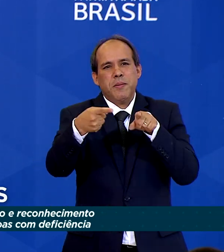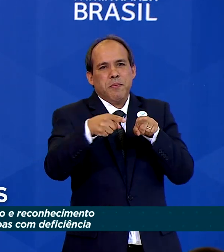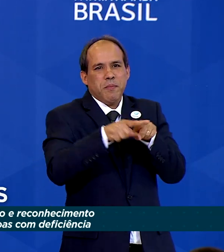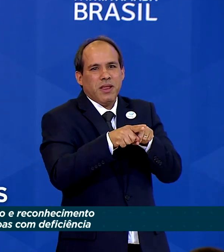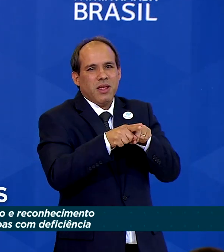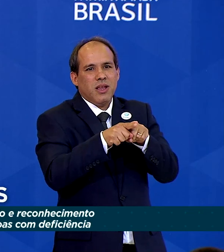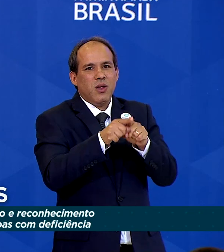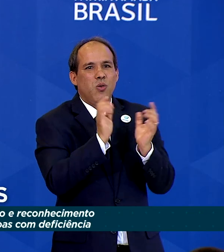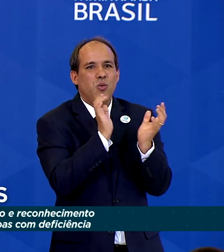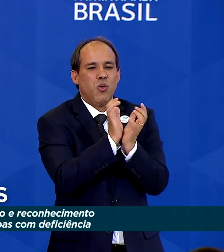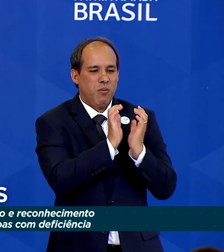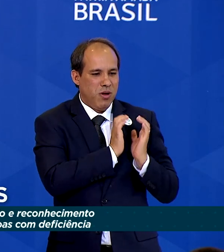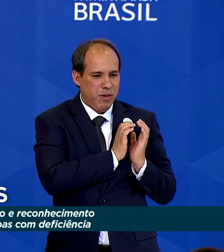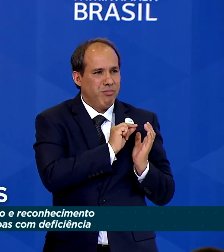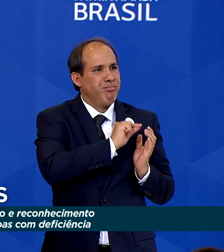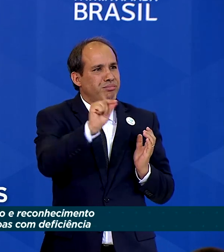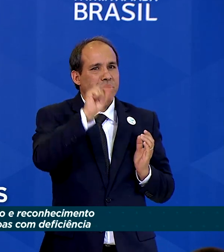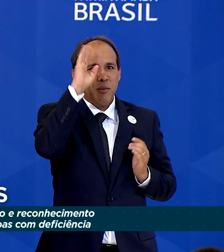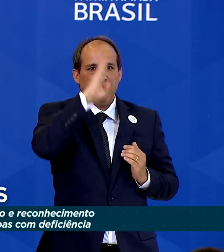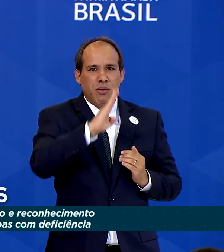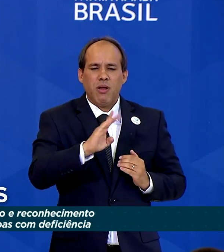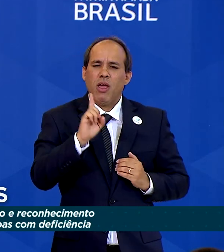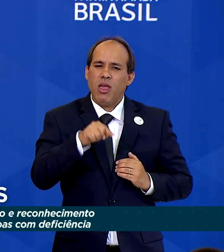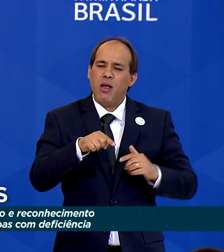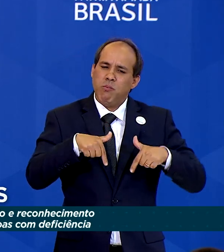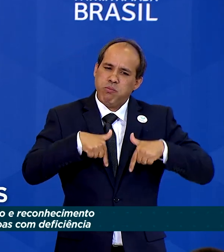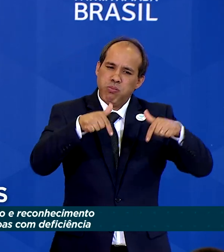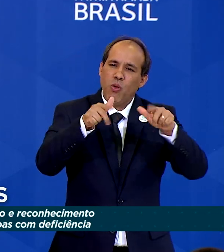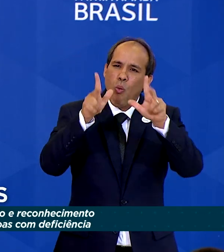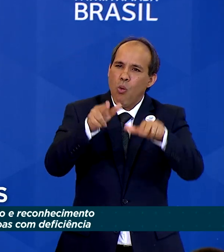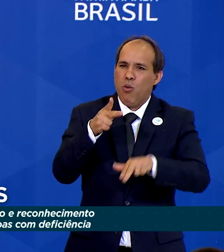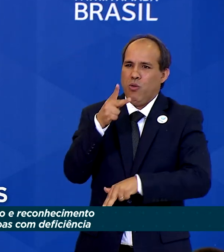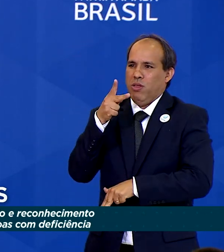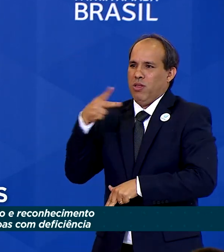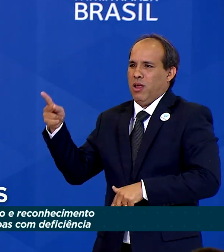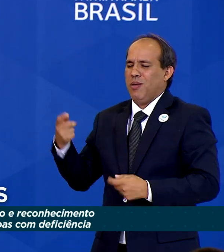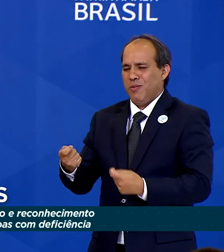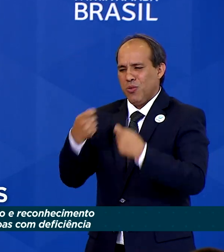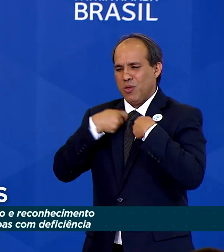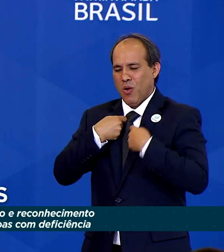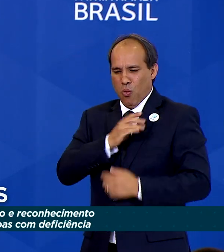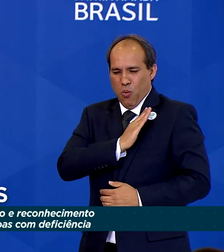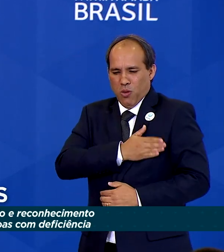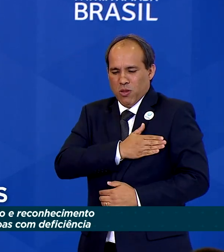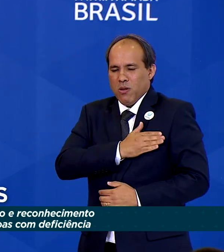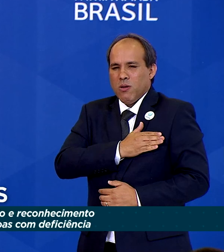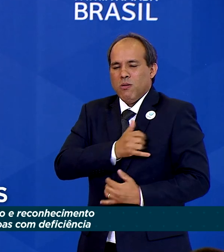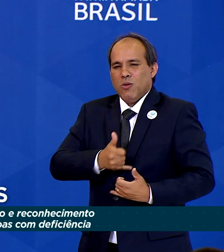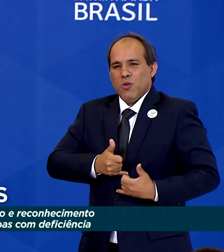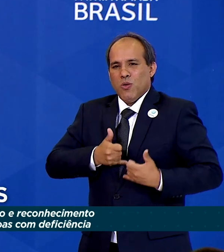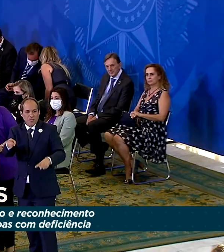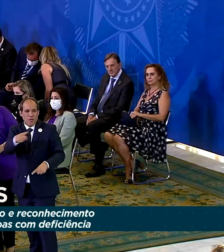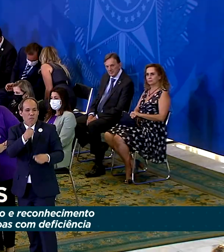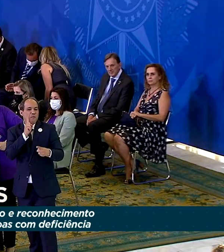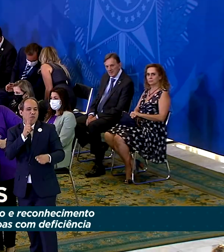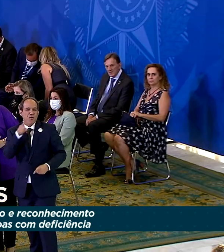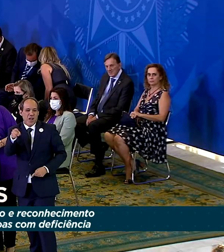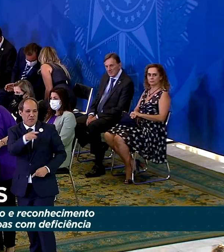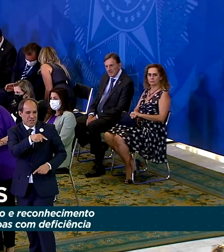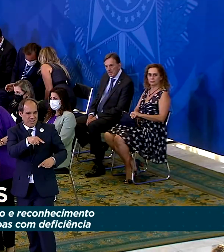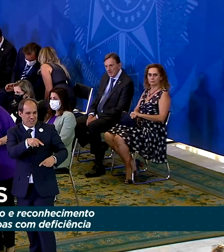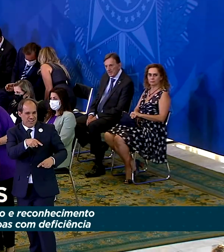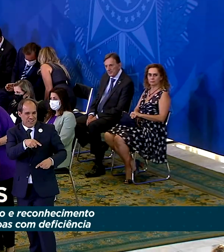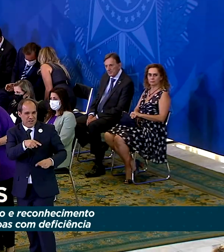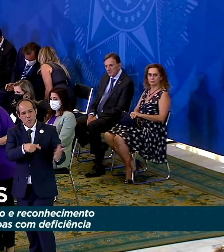com as APAES do Brasil. Iniciativas como a de vocês enchem nossos corações de esperança. E em